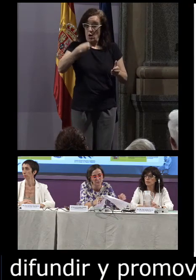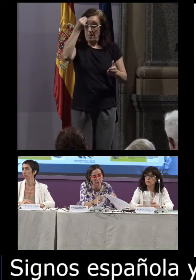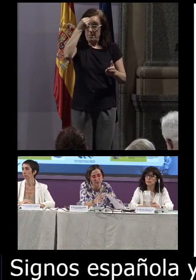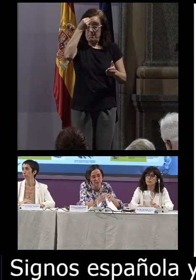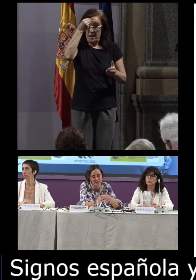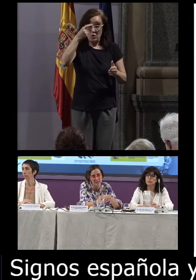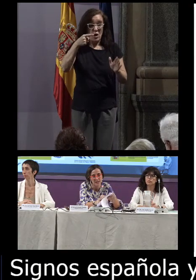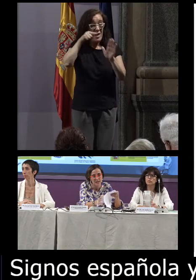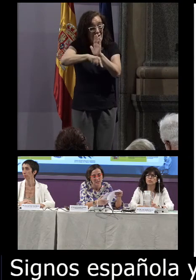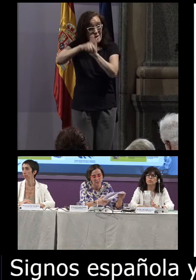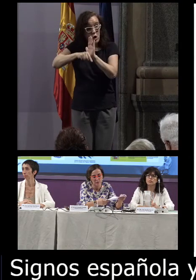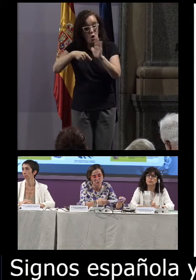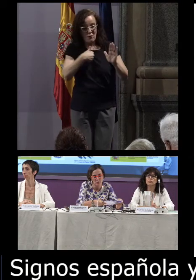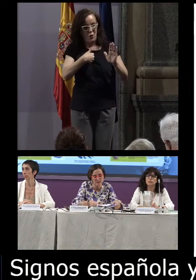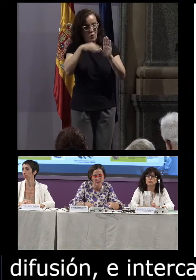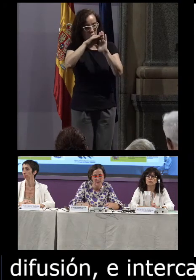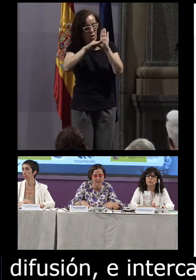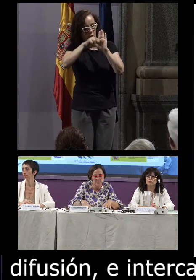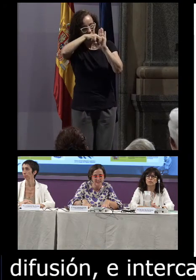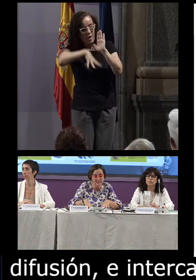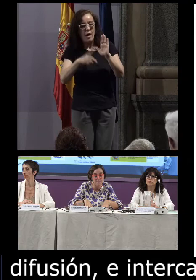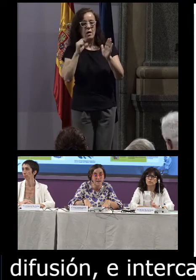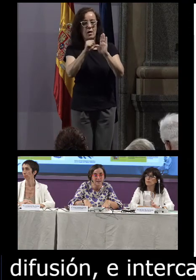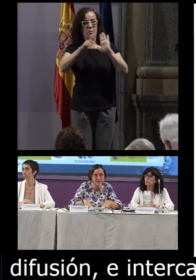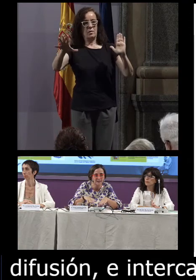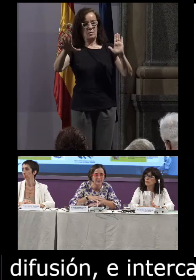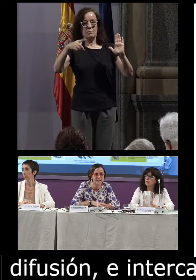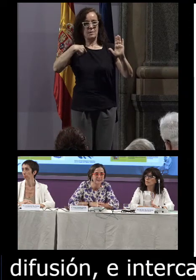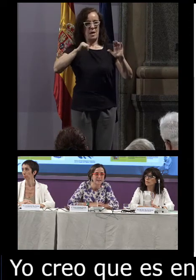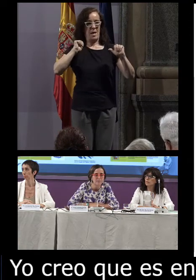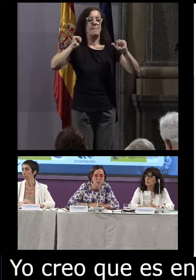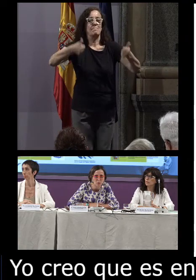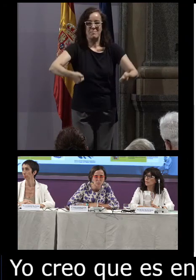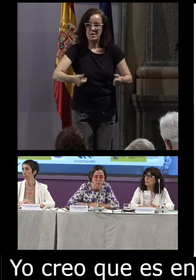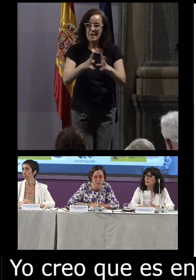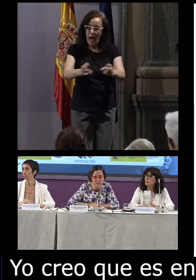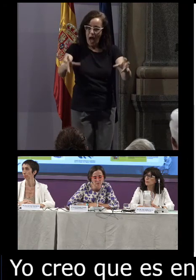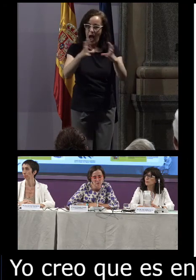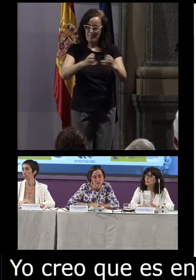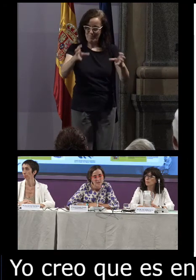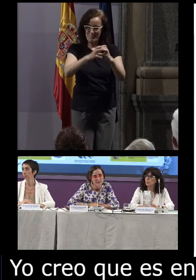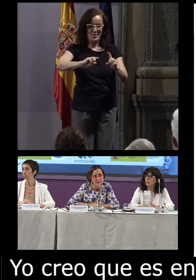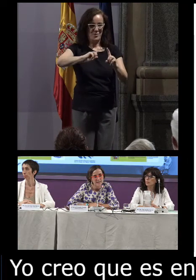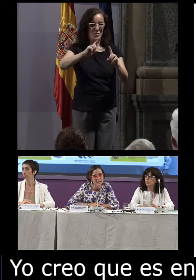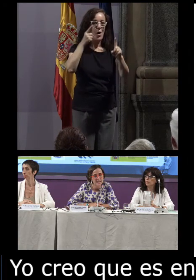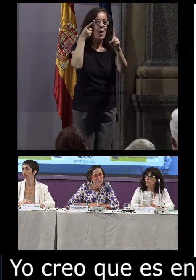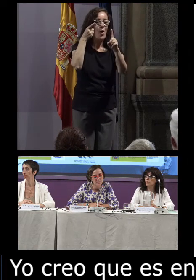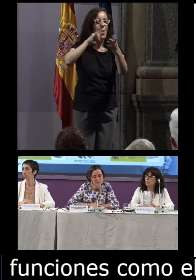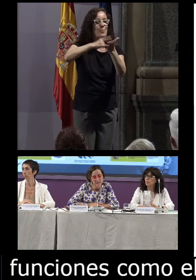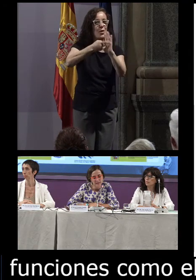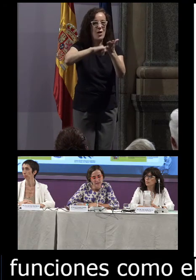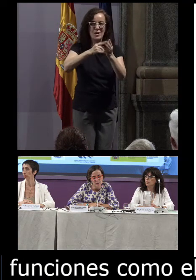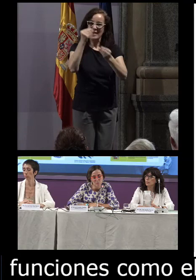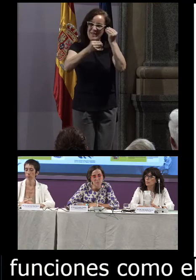esas funciones cuando el CENELSE se embarca en este ambicioso proyecto de diseñar e